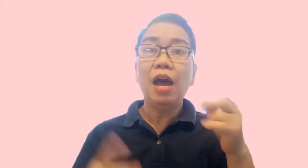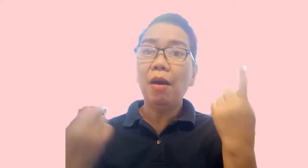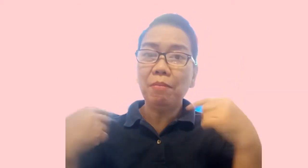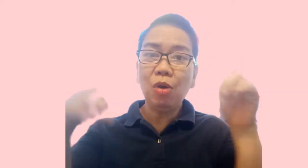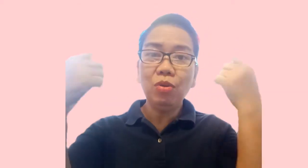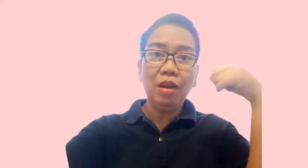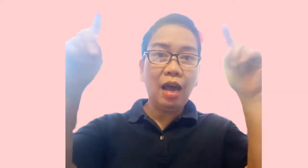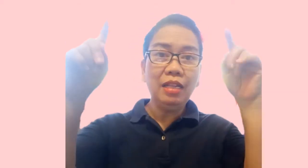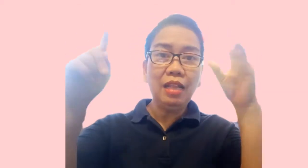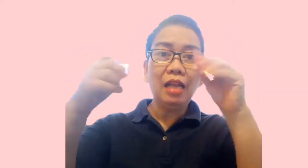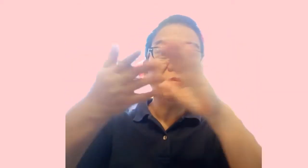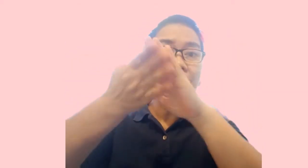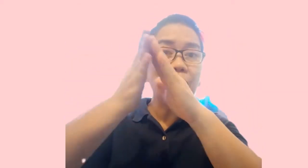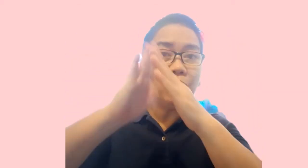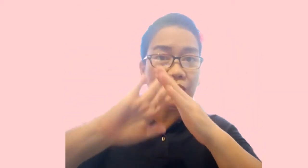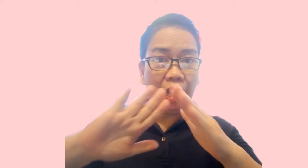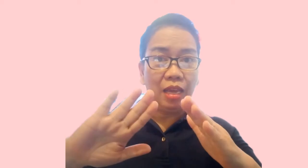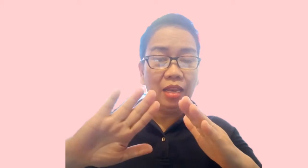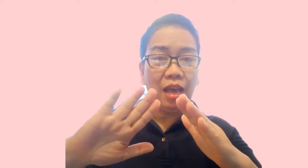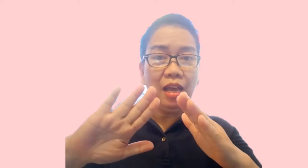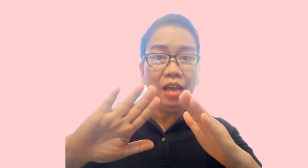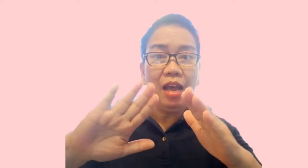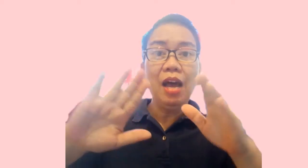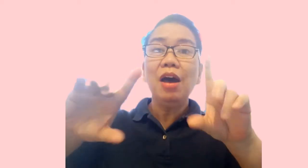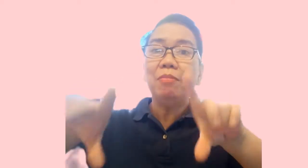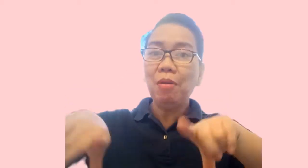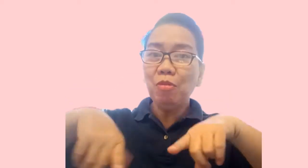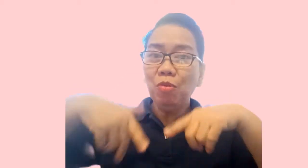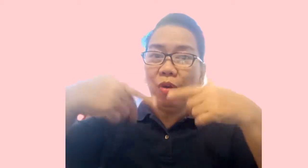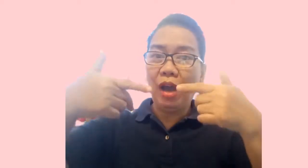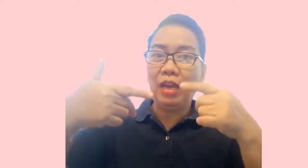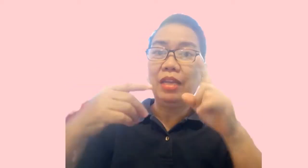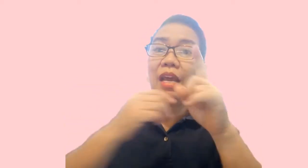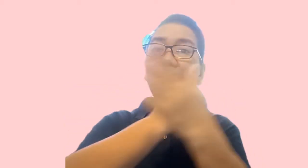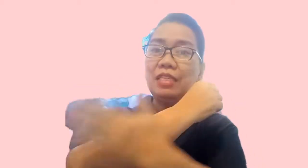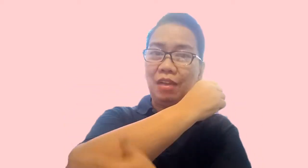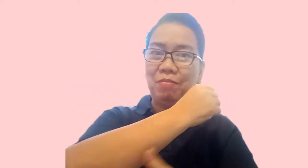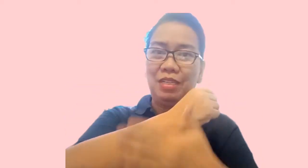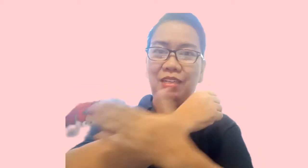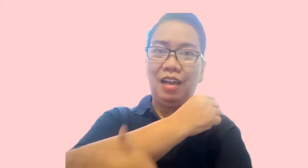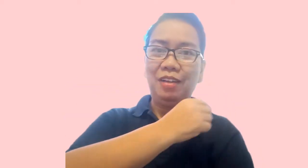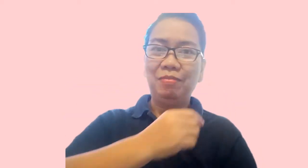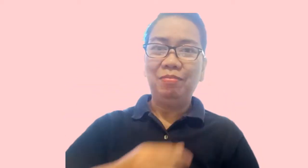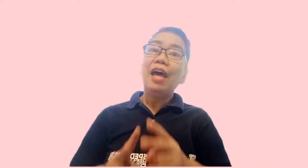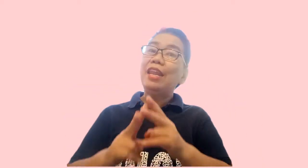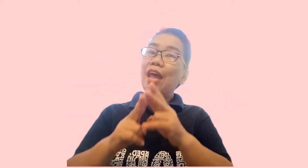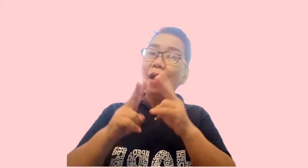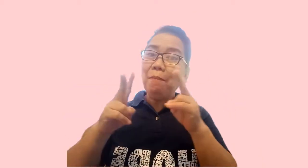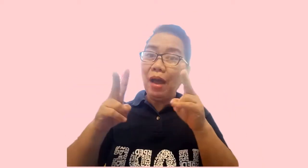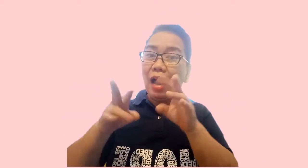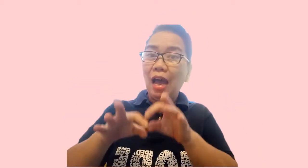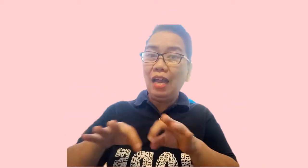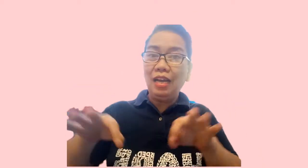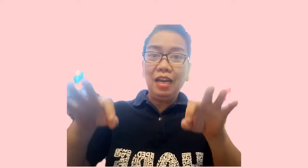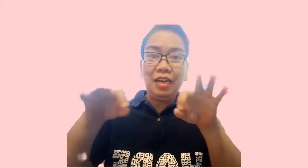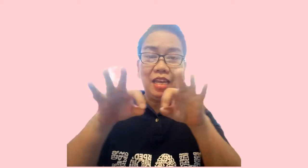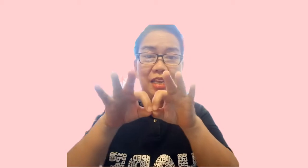maunlad at matiwasay na pamumuhay ng isang bansa. Napakahalaga rin